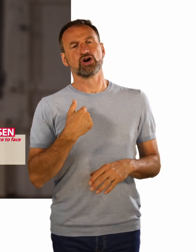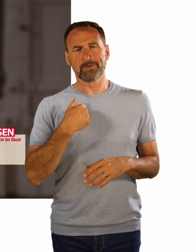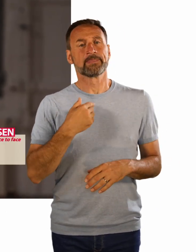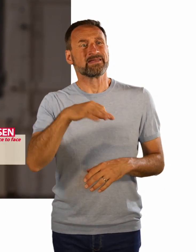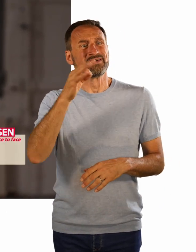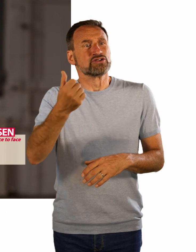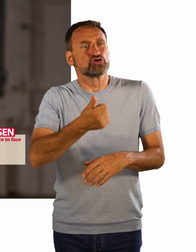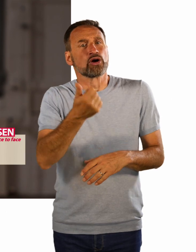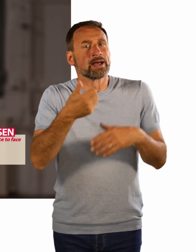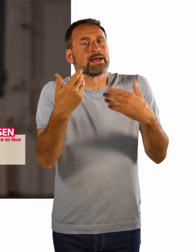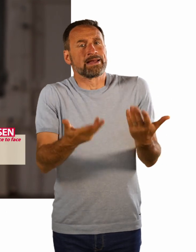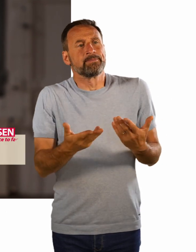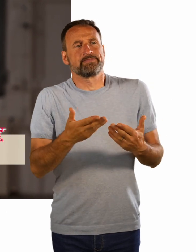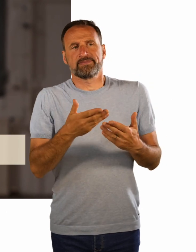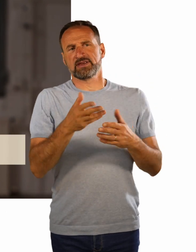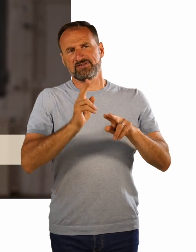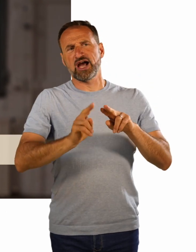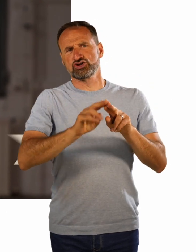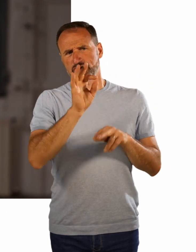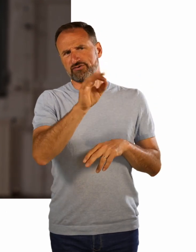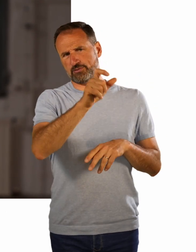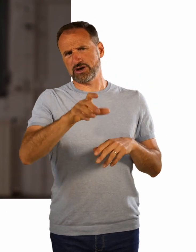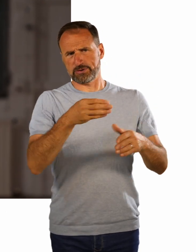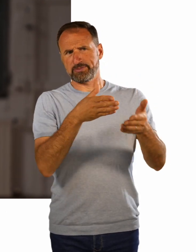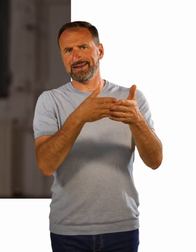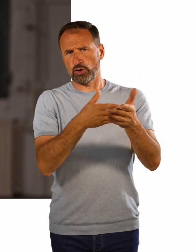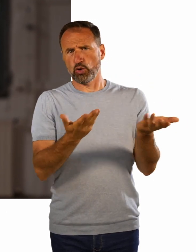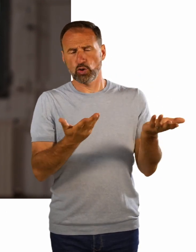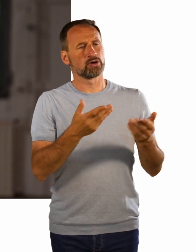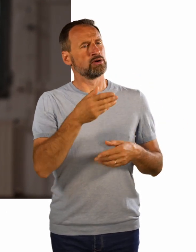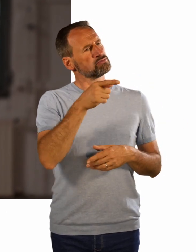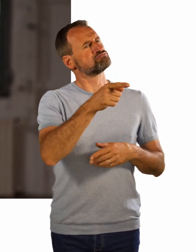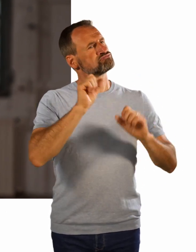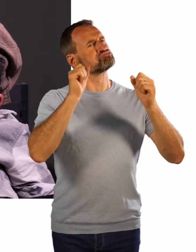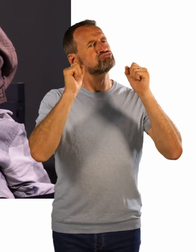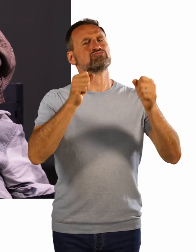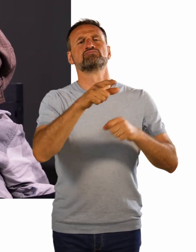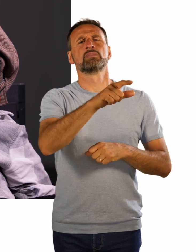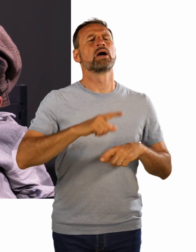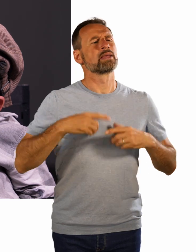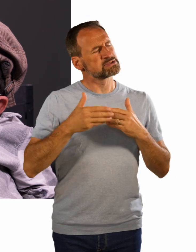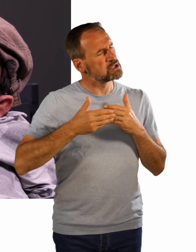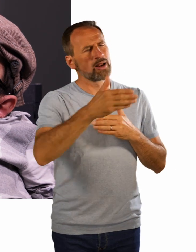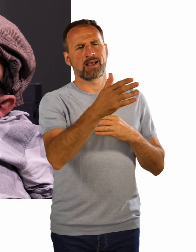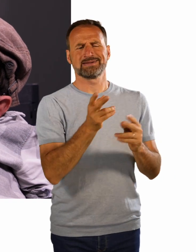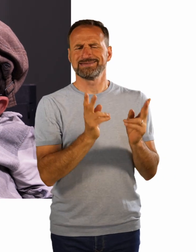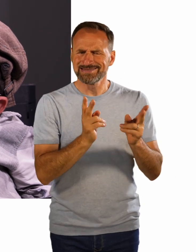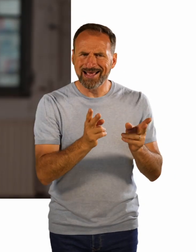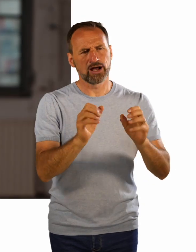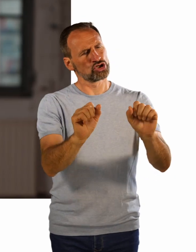sich dafür einsetzen, dass eine lebenslängliche Sicherung vorhanden ist und ein gewisser Schutz. Allerdings finde ich,